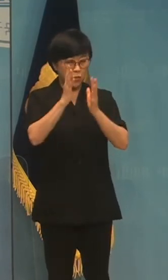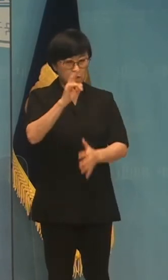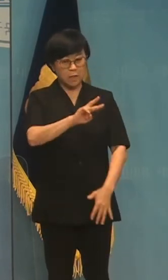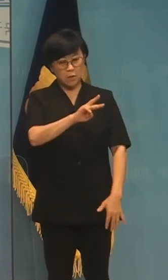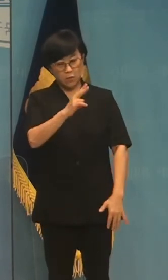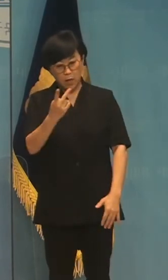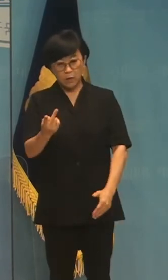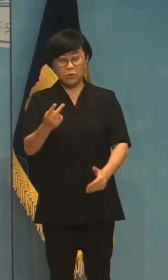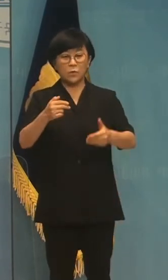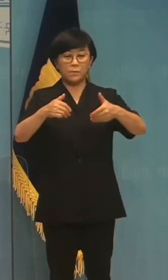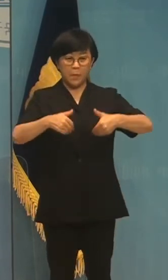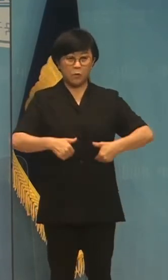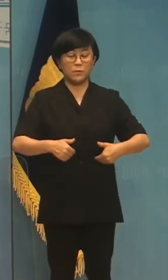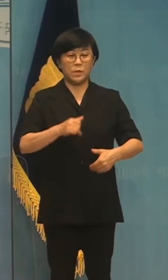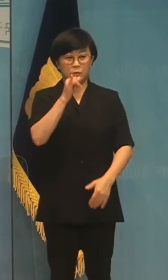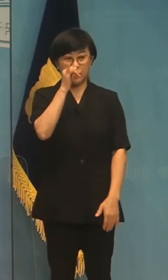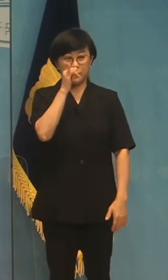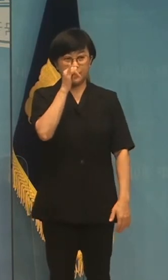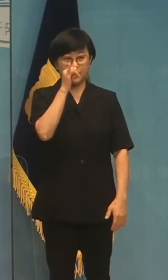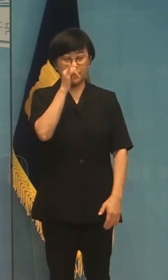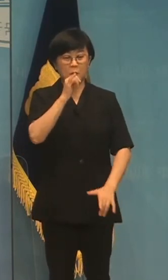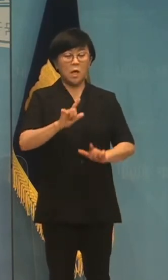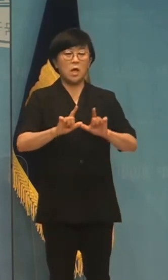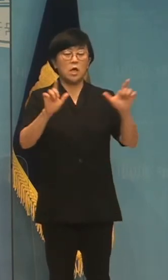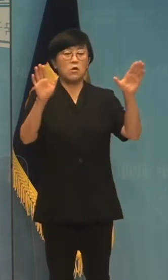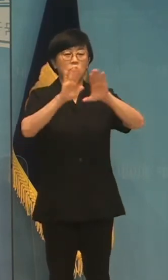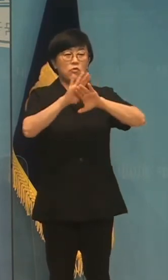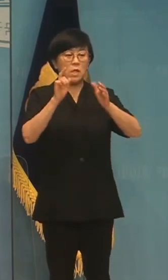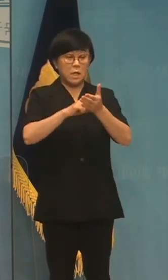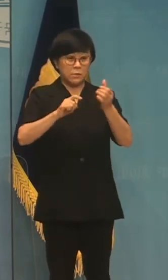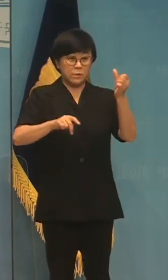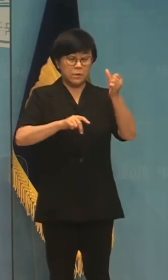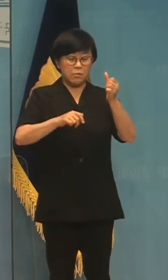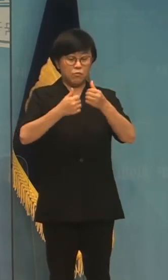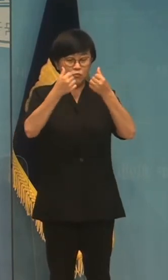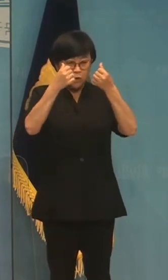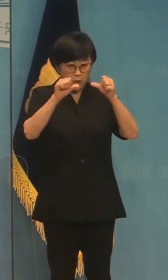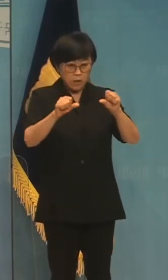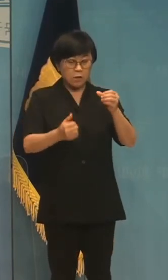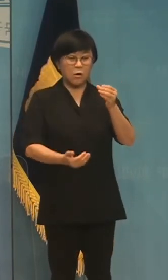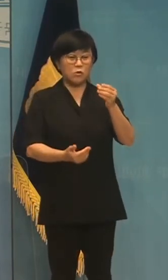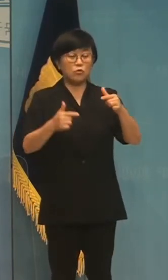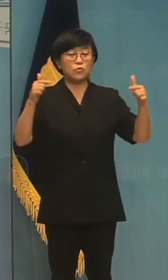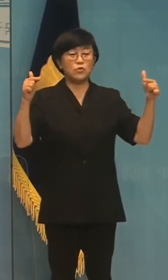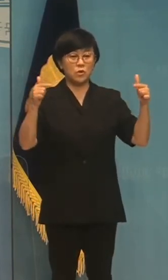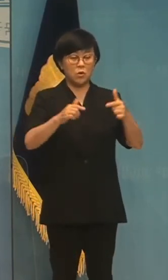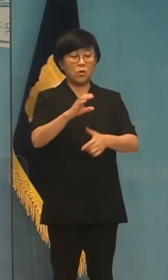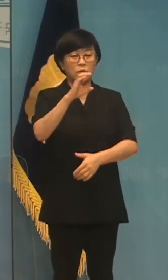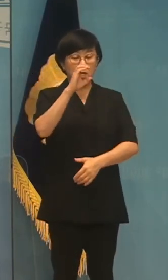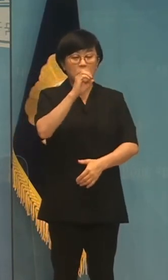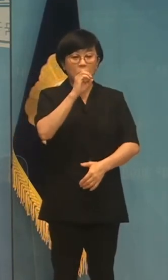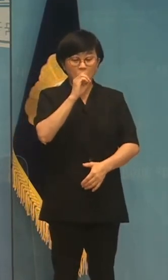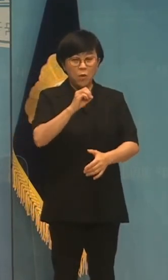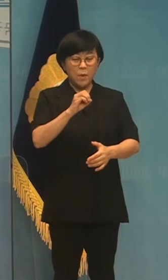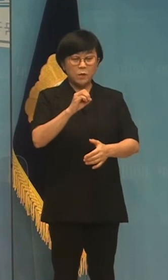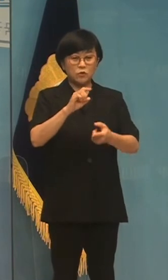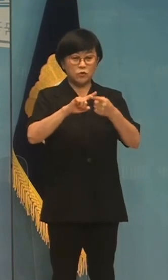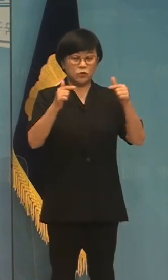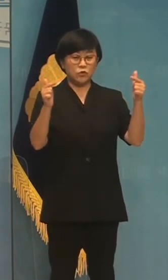바꿔야 합니다. 기후재난을 줄이고 자연파괴와 탄소 배출을 최소화하기 위한